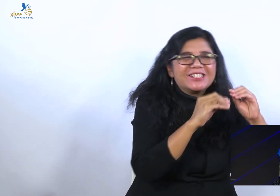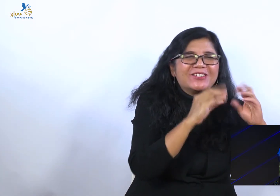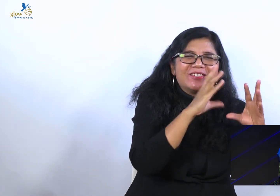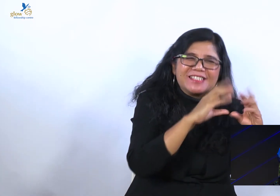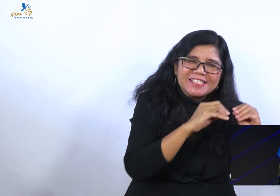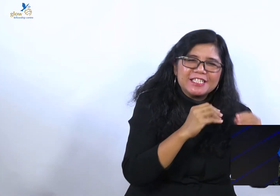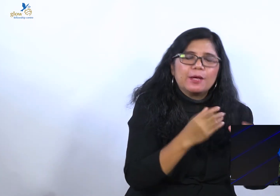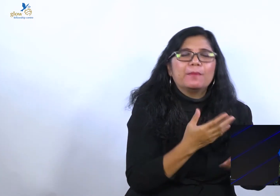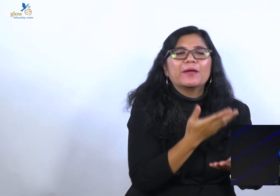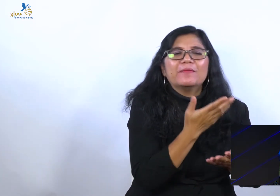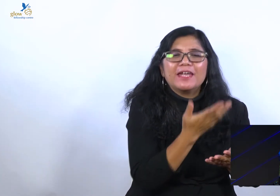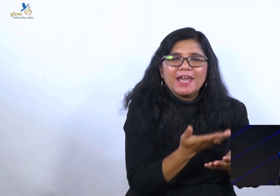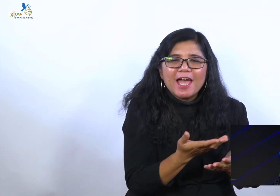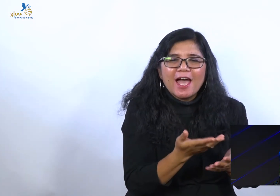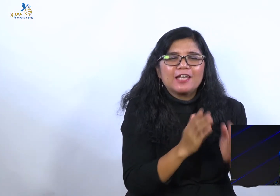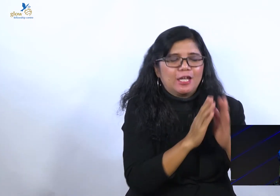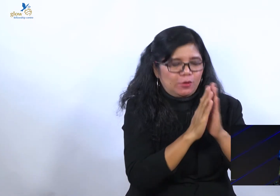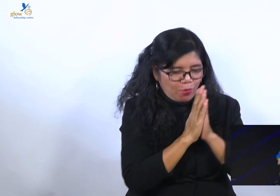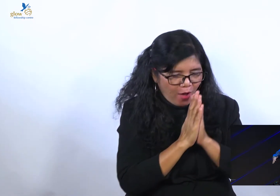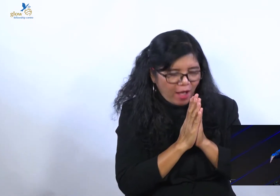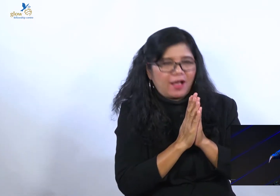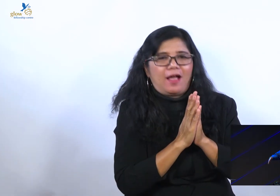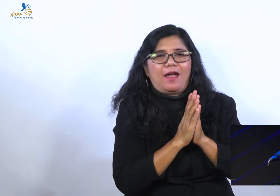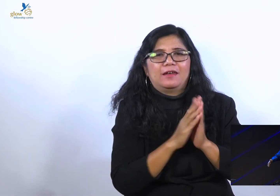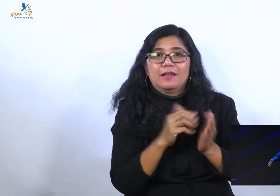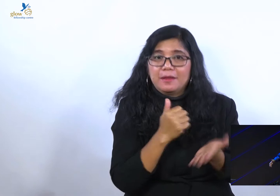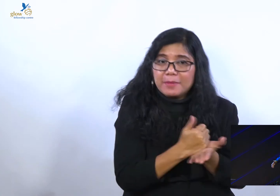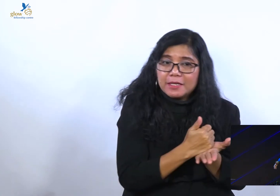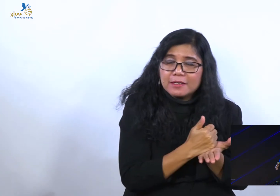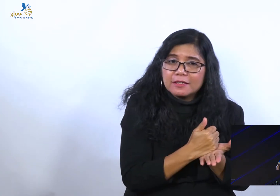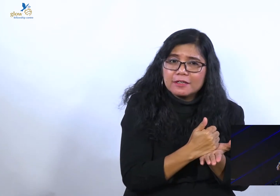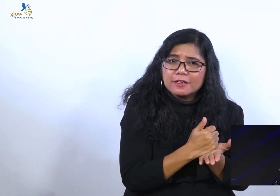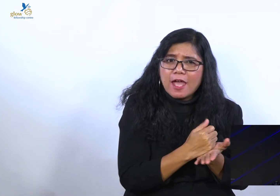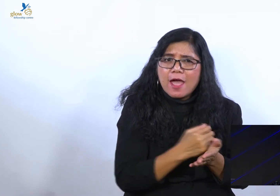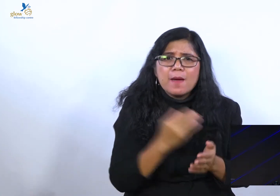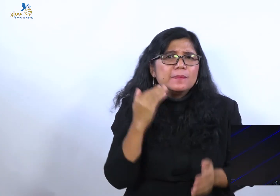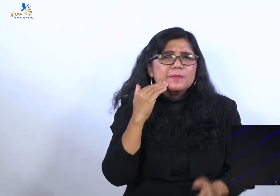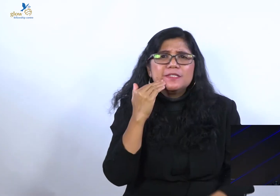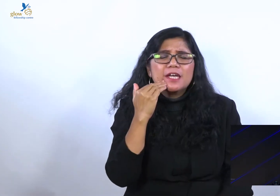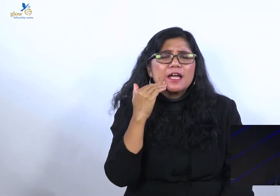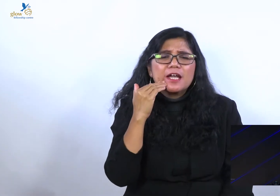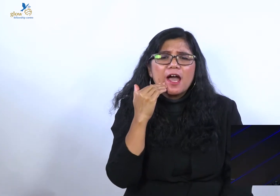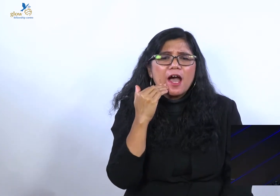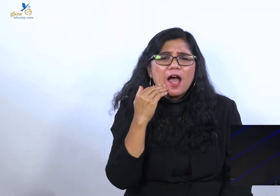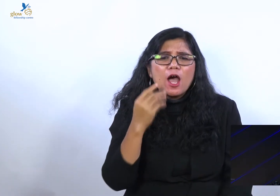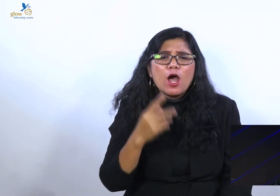Tugas kita mendoakan. Tugas kita menjaga kawanan domba kita.